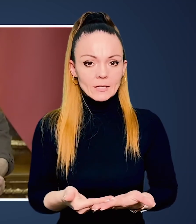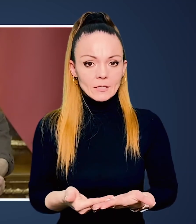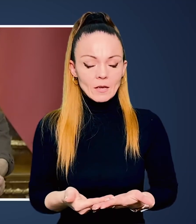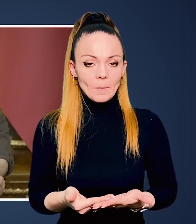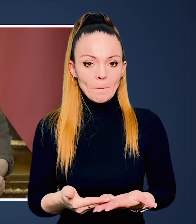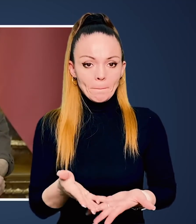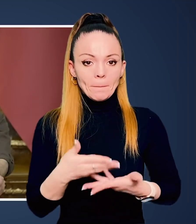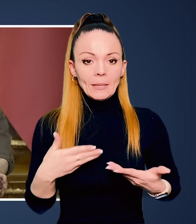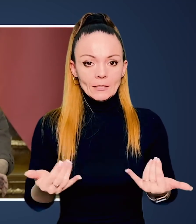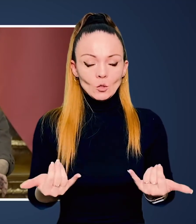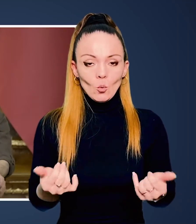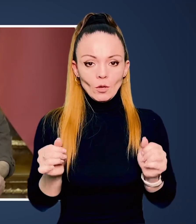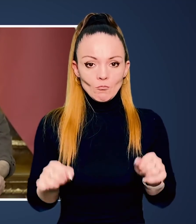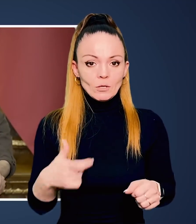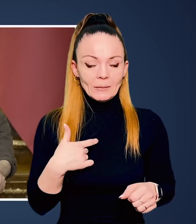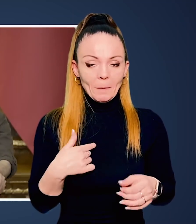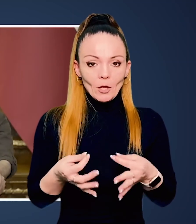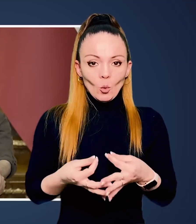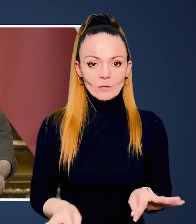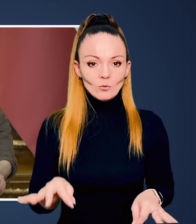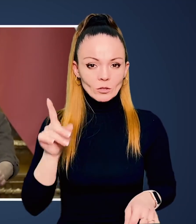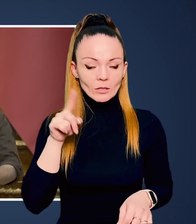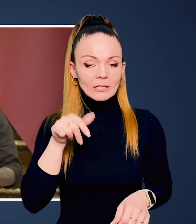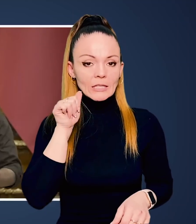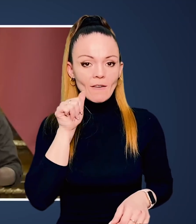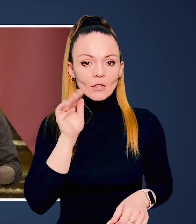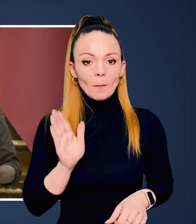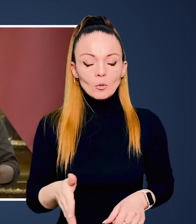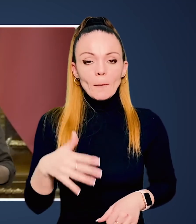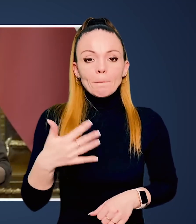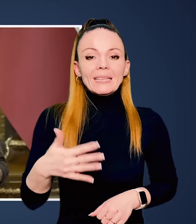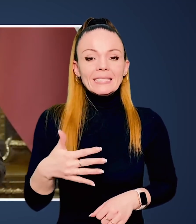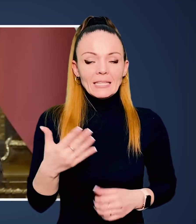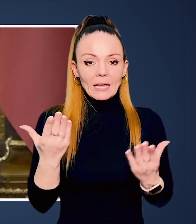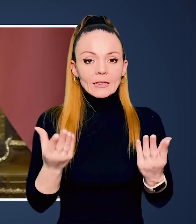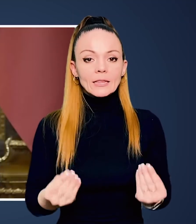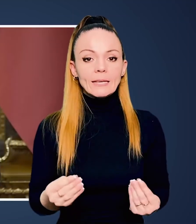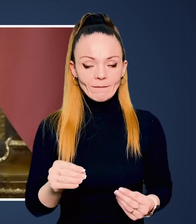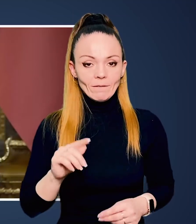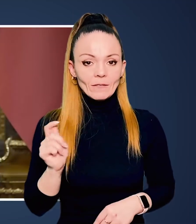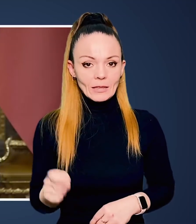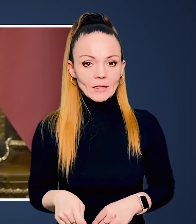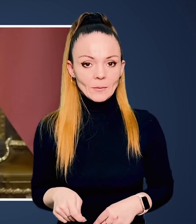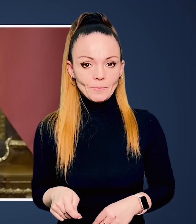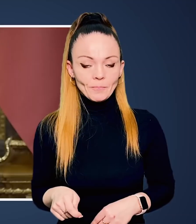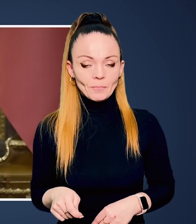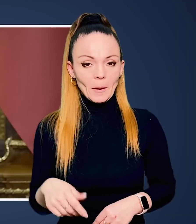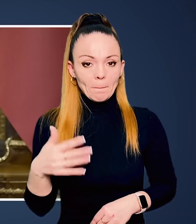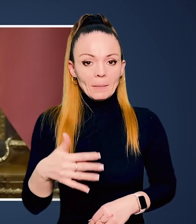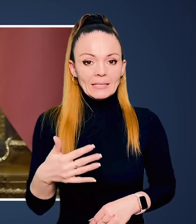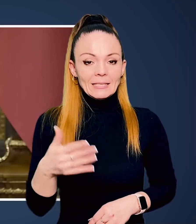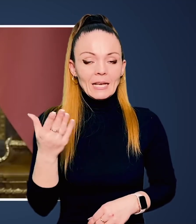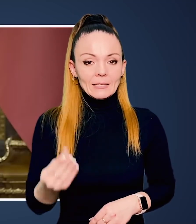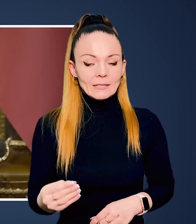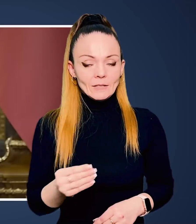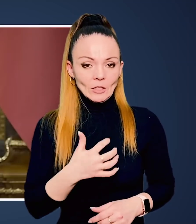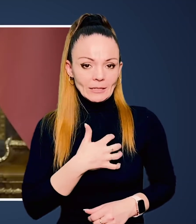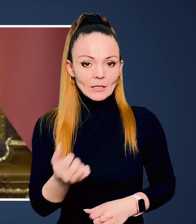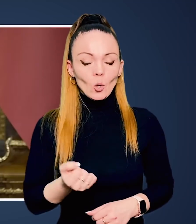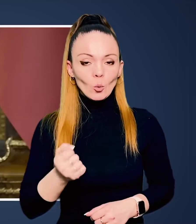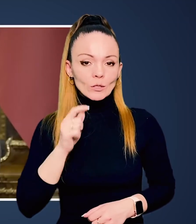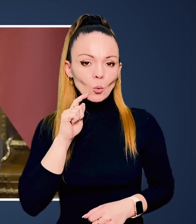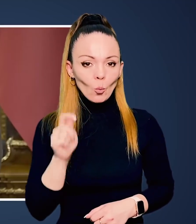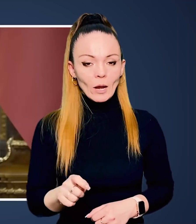Друге. Мені здається, ми сьогодні можемо собі дозволити. Ви знаєте, завтра буде 50 днів війни,